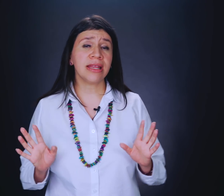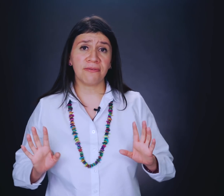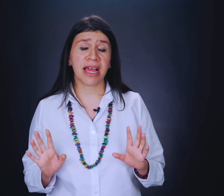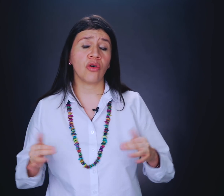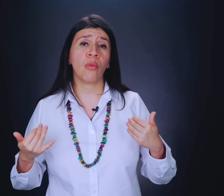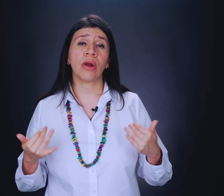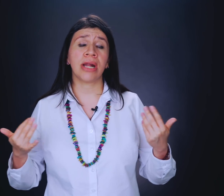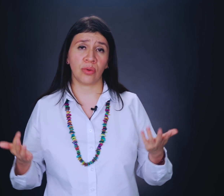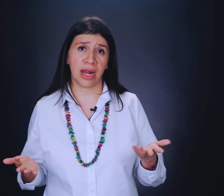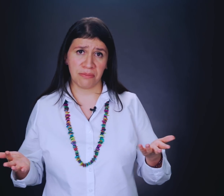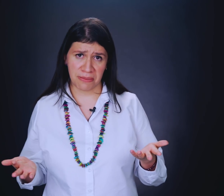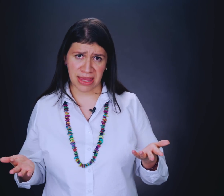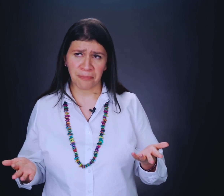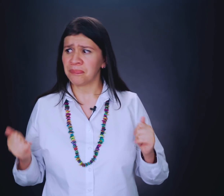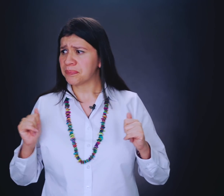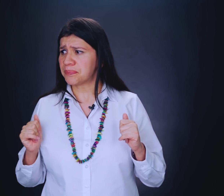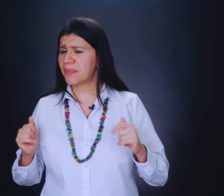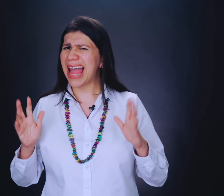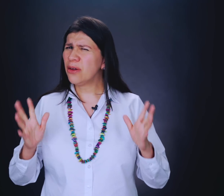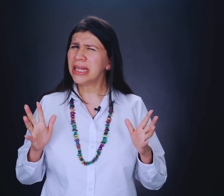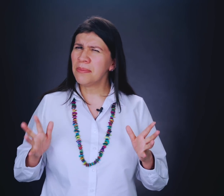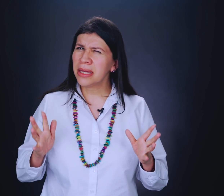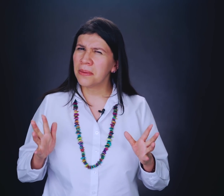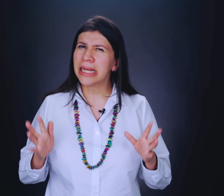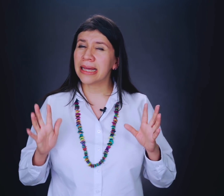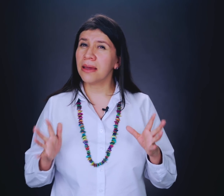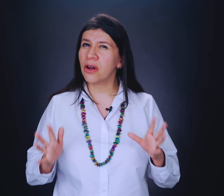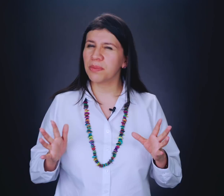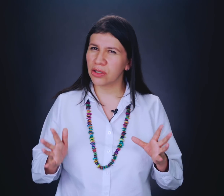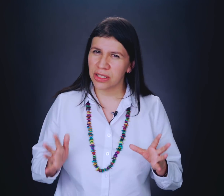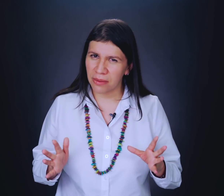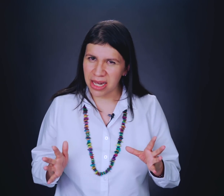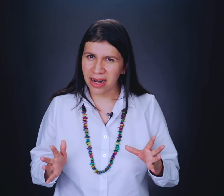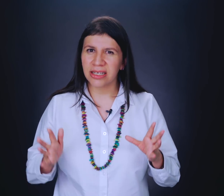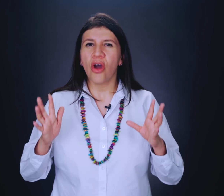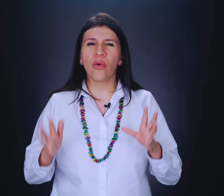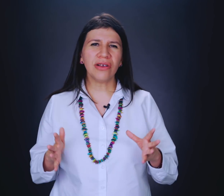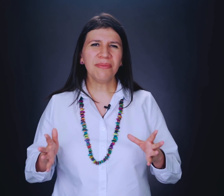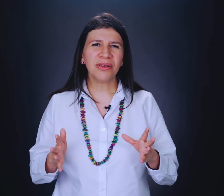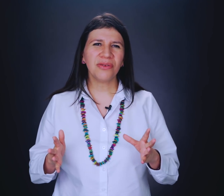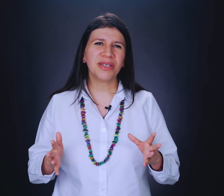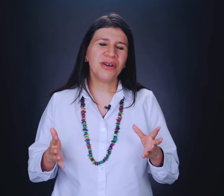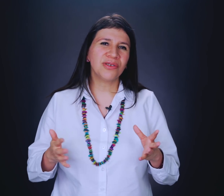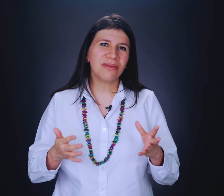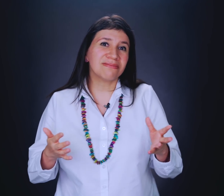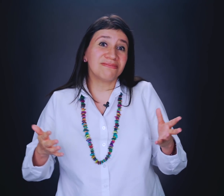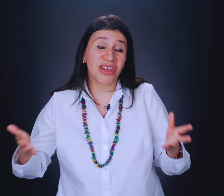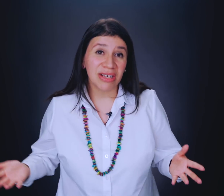identificado como algo natural en mi vida. Algo que también hay ver es que hay que ver los patrones familiares. Curiosamente uno dice, bueno, yo no quiero